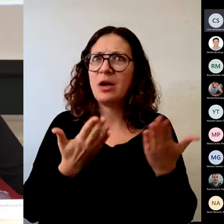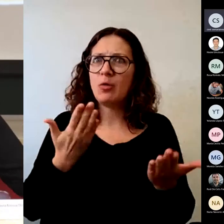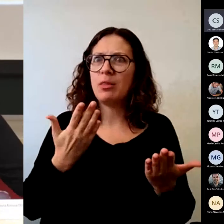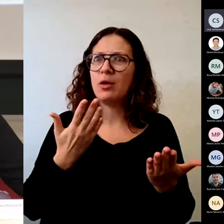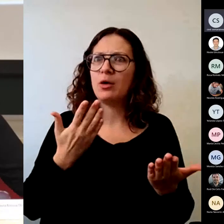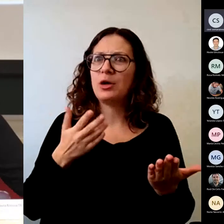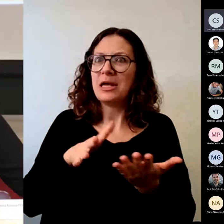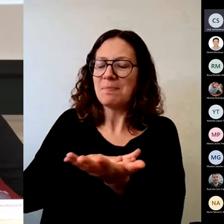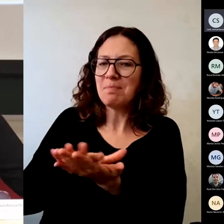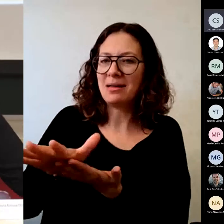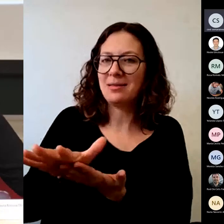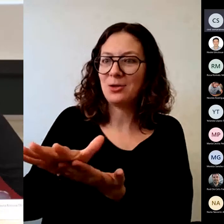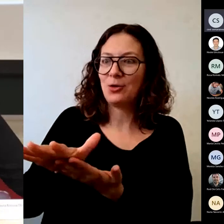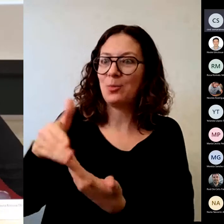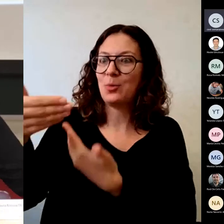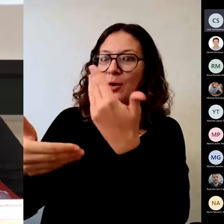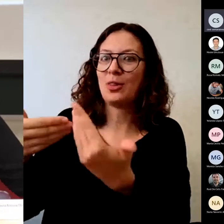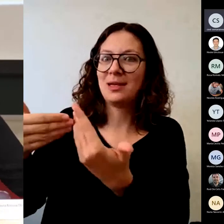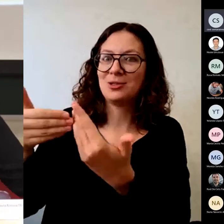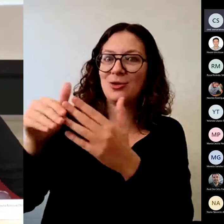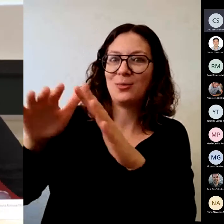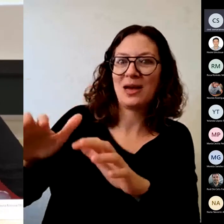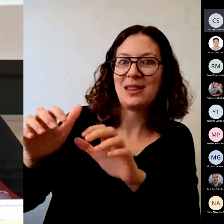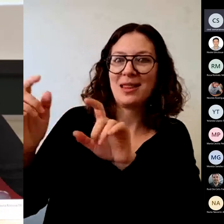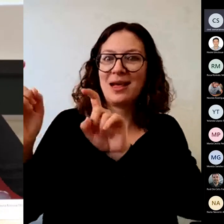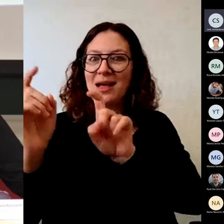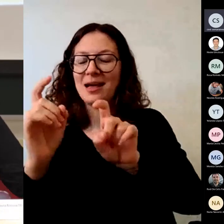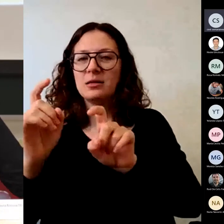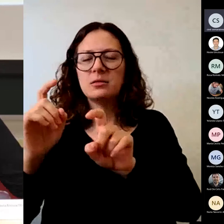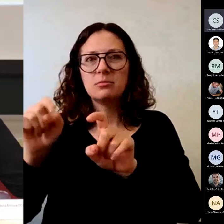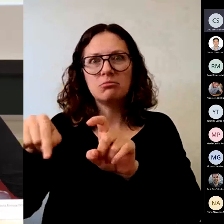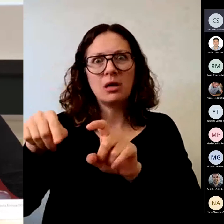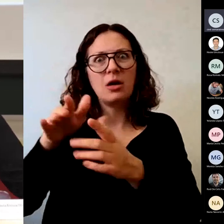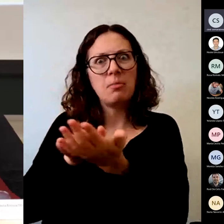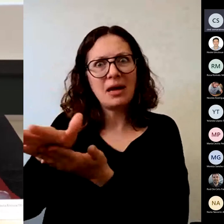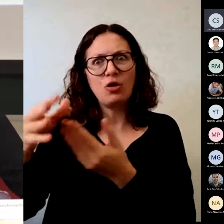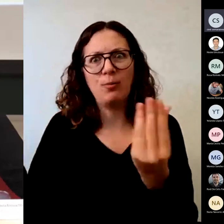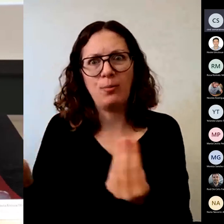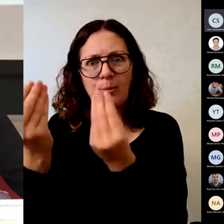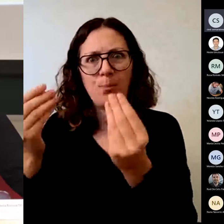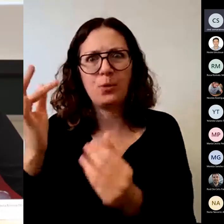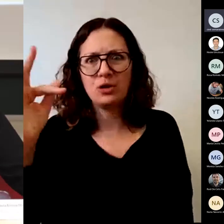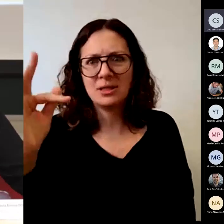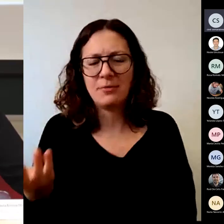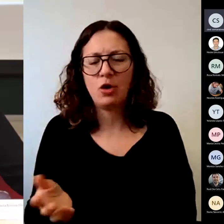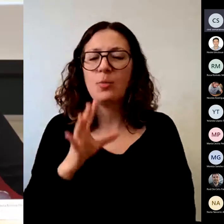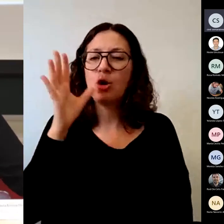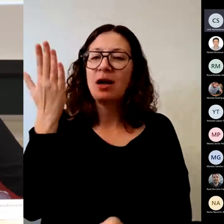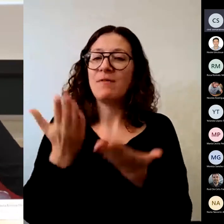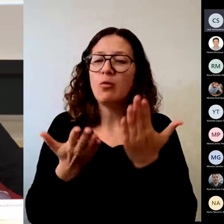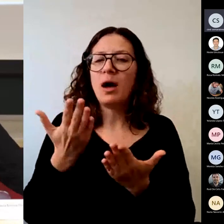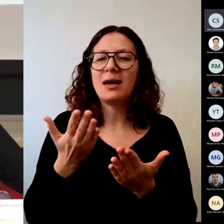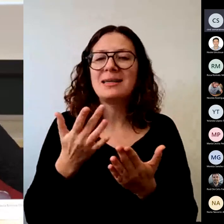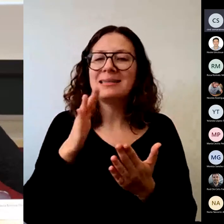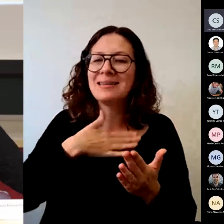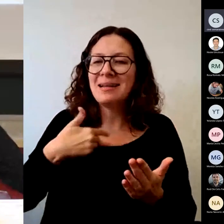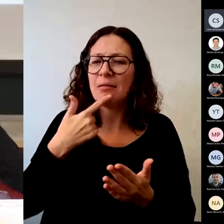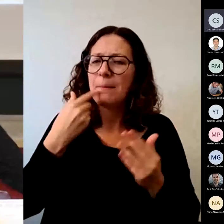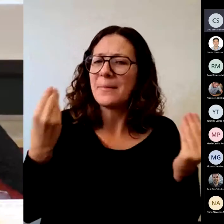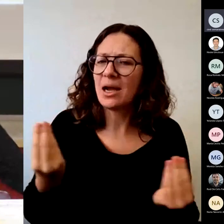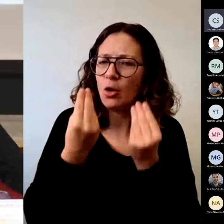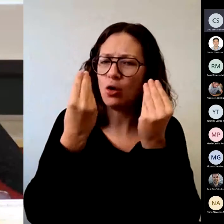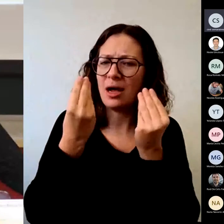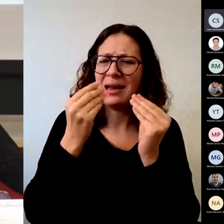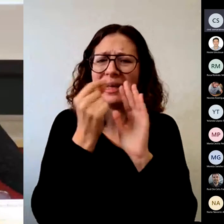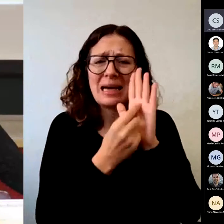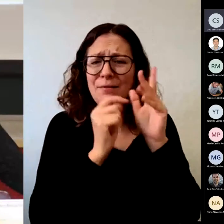proceso de aprendizaje porque evaluar es mejorar porque evaluar no es calificar la calificación es el resultado final de todo en